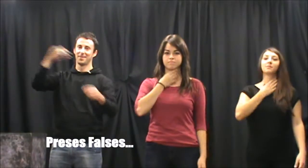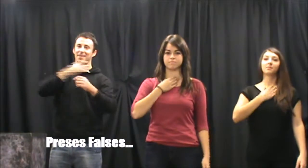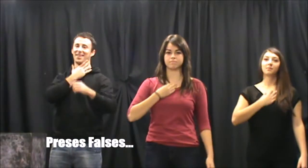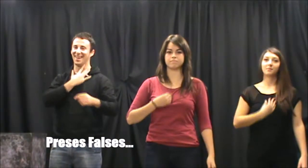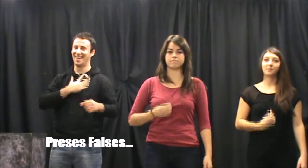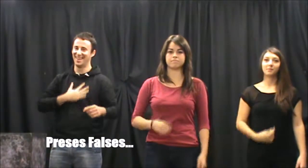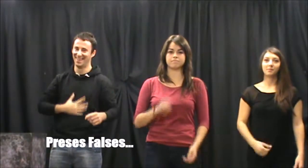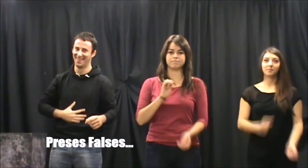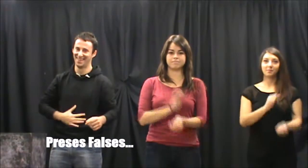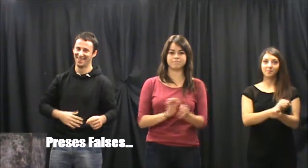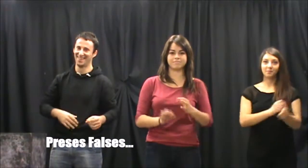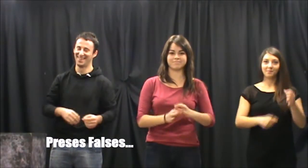Gràcies.